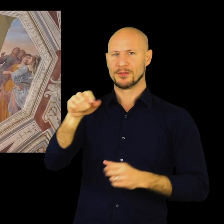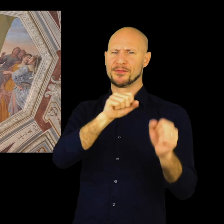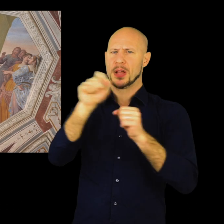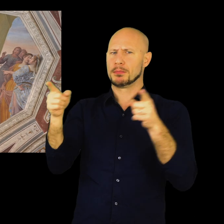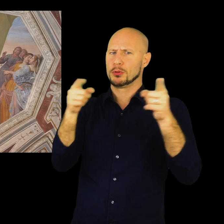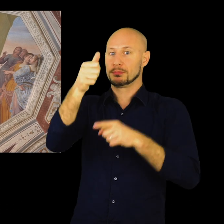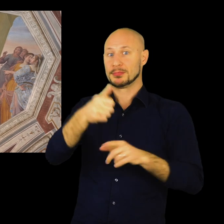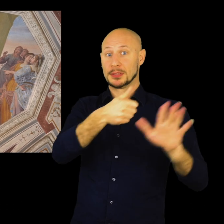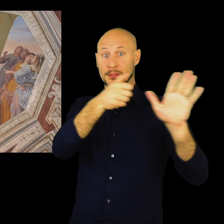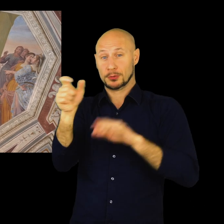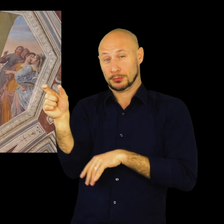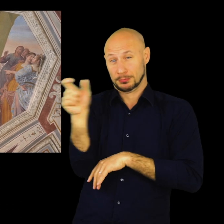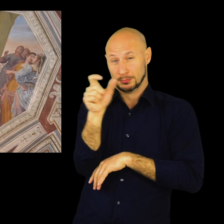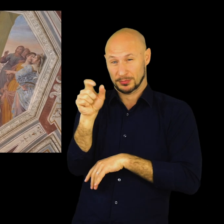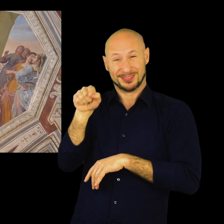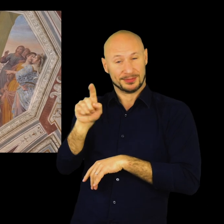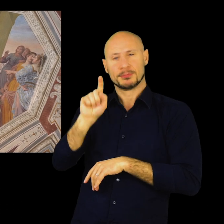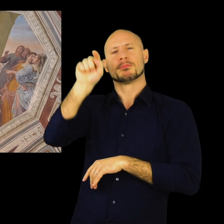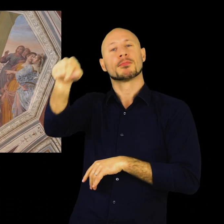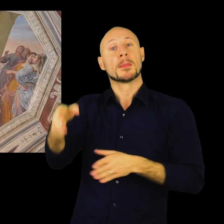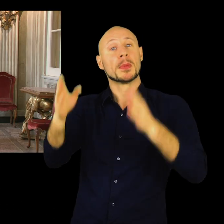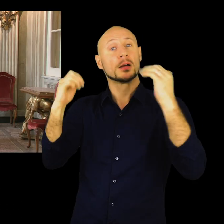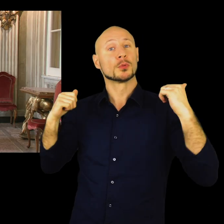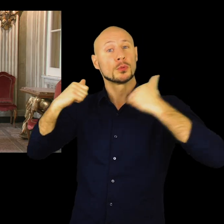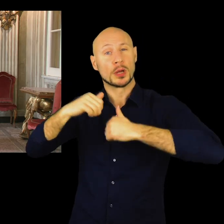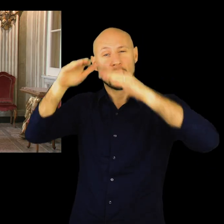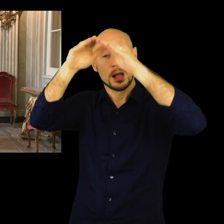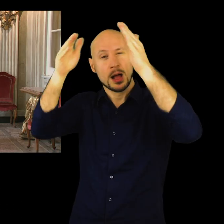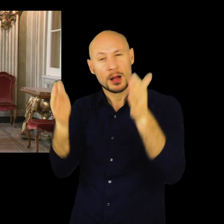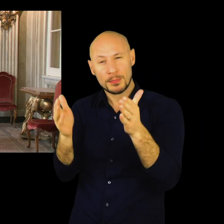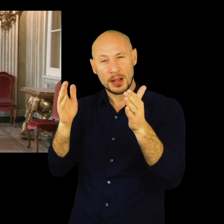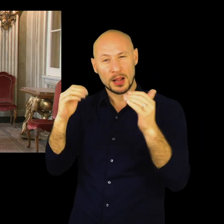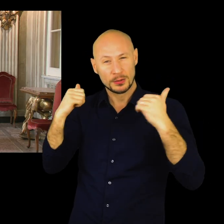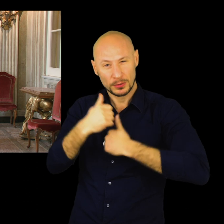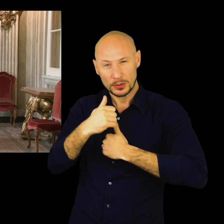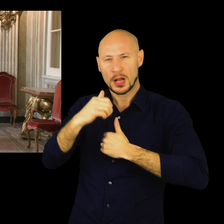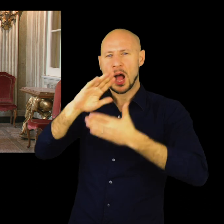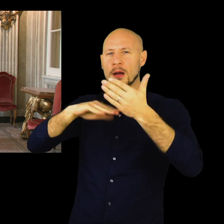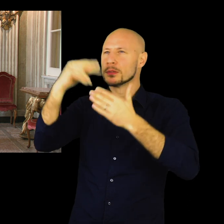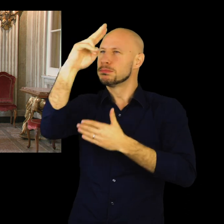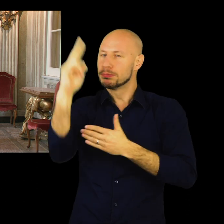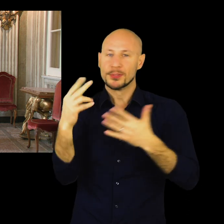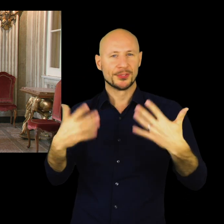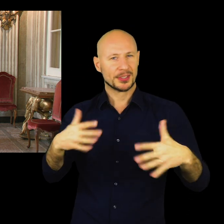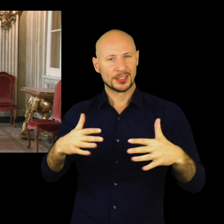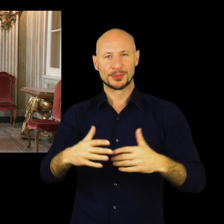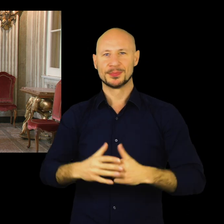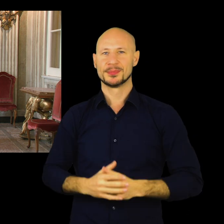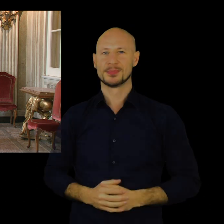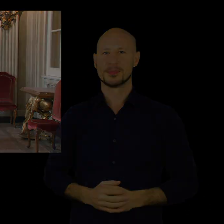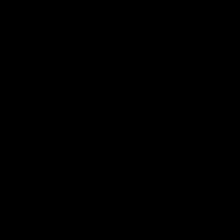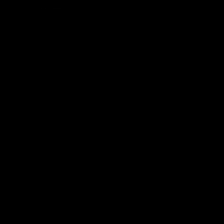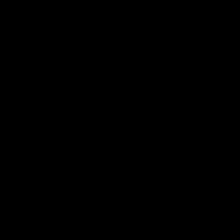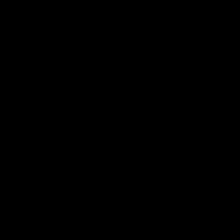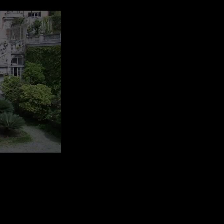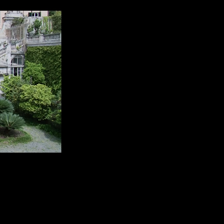artista, non dei Calvi, bensì di Giovan Battista Carlone, grande protagonista del Seicento che affrescò la Cappella d'Ogale di Palazzo